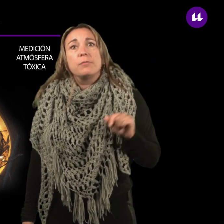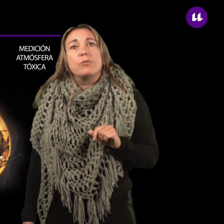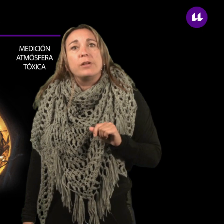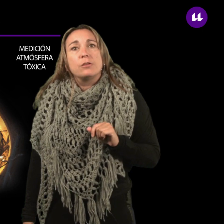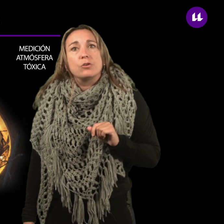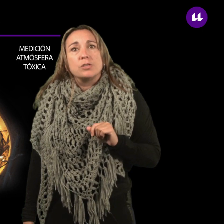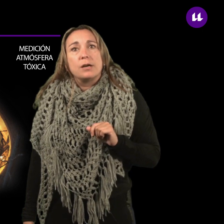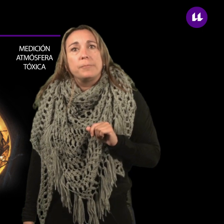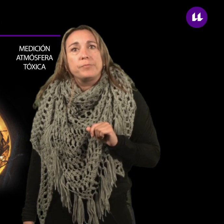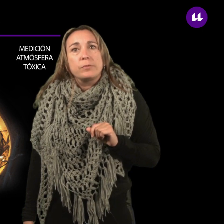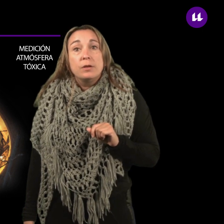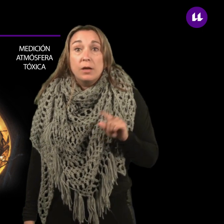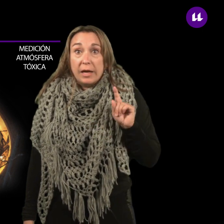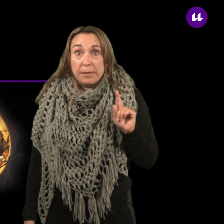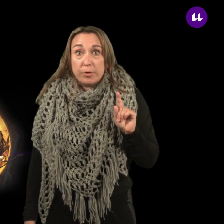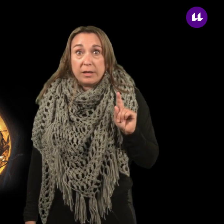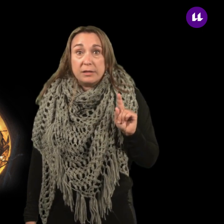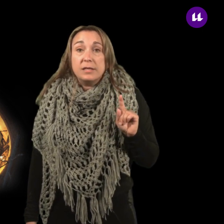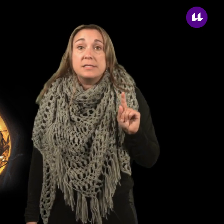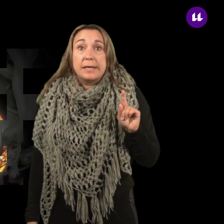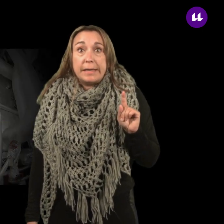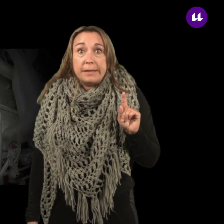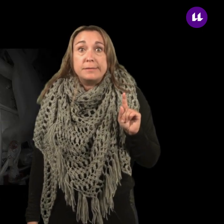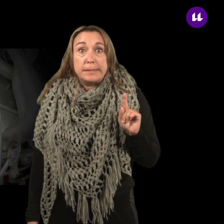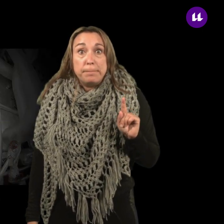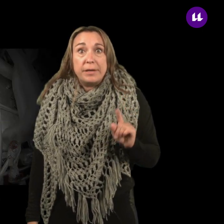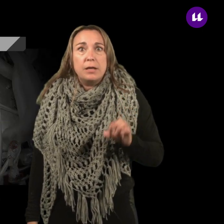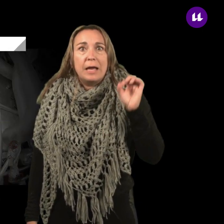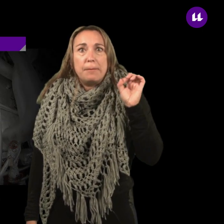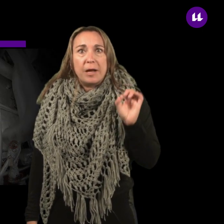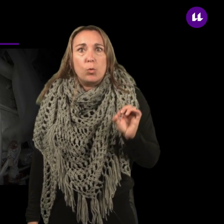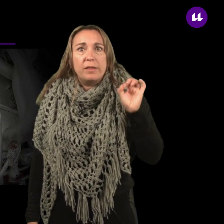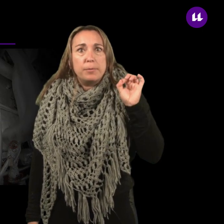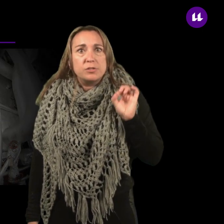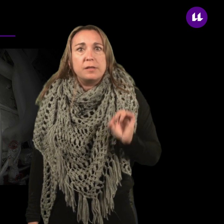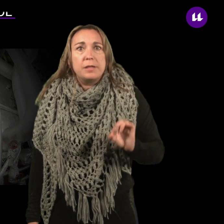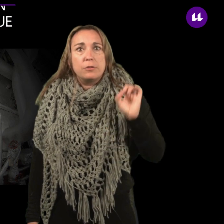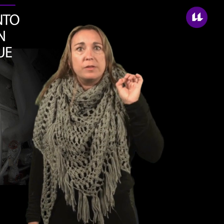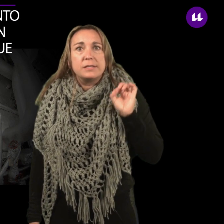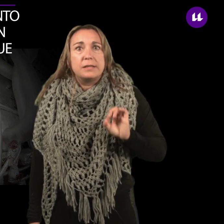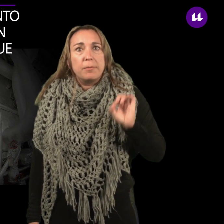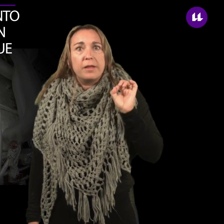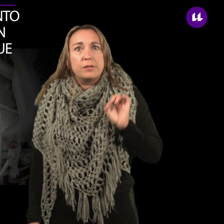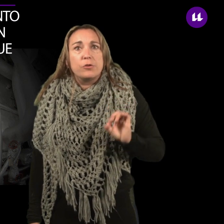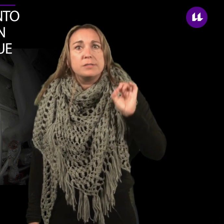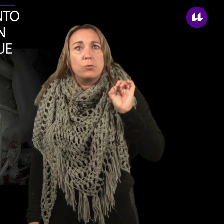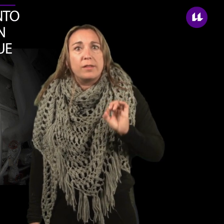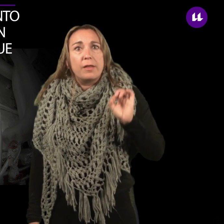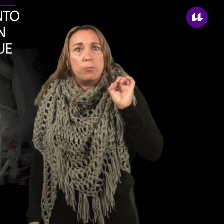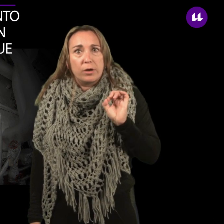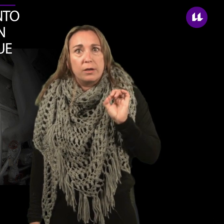atmósferas tóxicas. Es importante seguir siempre el manual de procedimiento de sistemas de gestión de seguridad del buque.